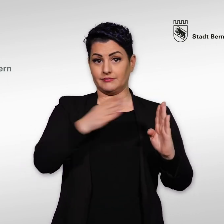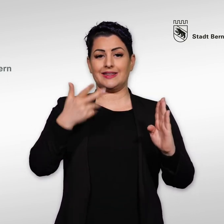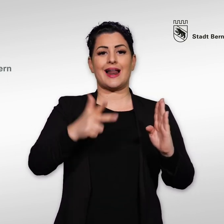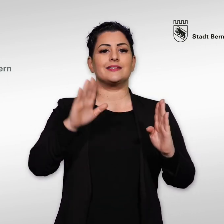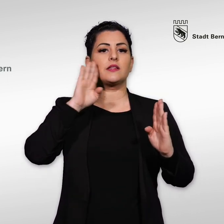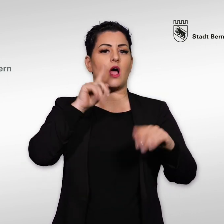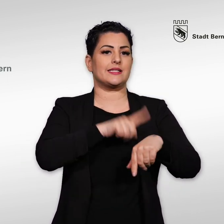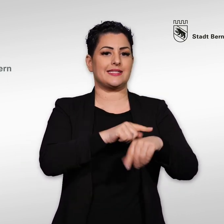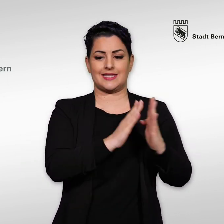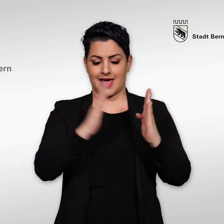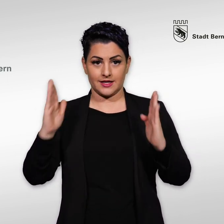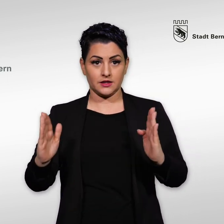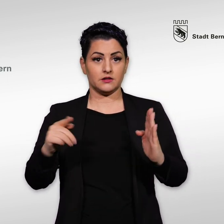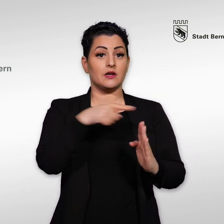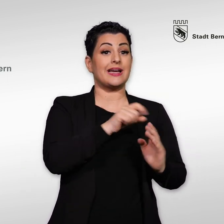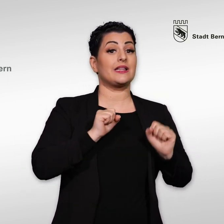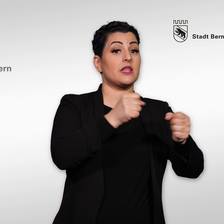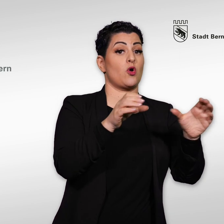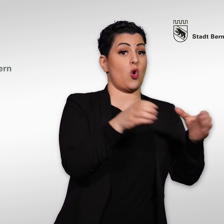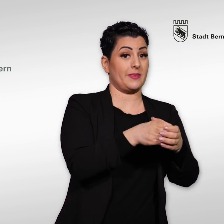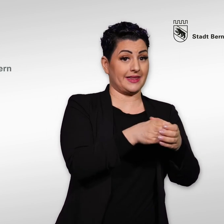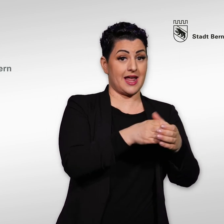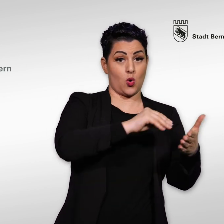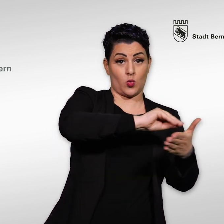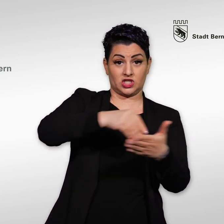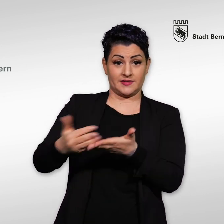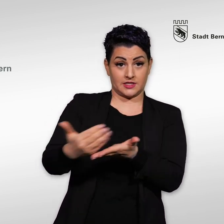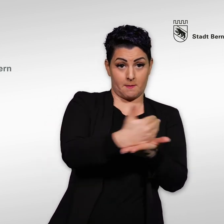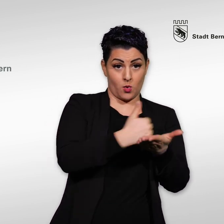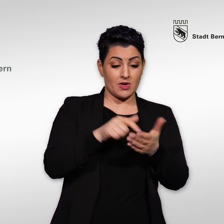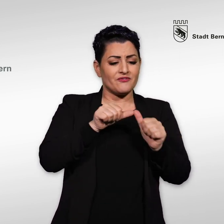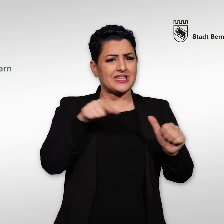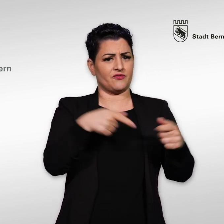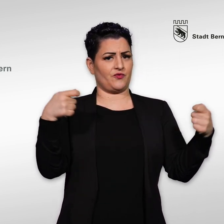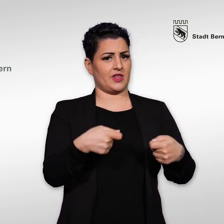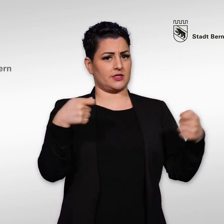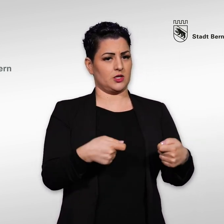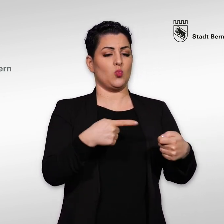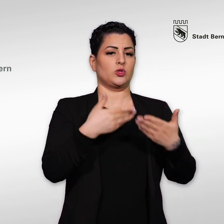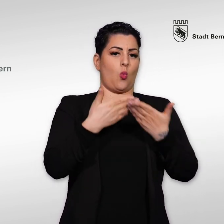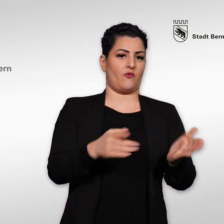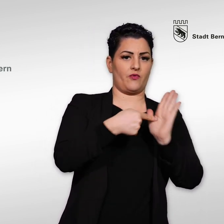Tage nach der Gültigkeitserklärung muss das Initiativkomitee die Finanzierung der Unterschriftensammlung offenlegen.